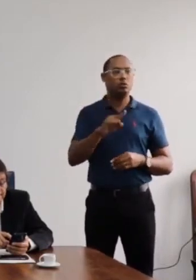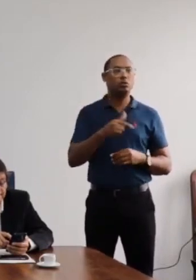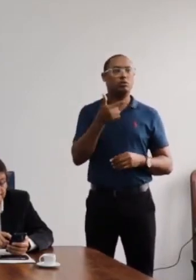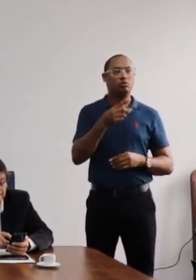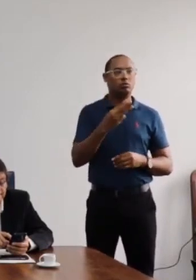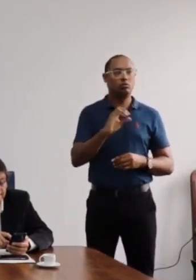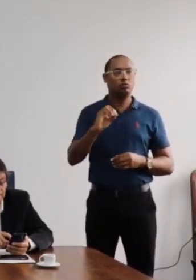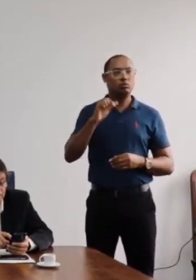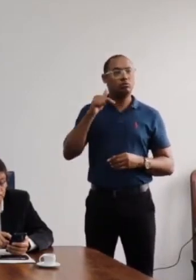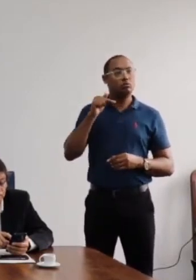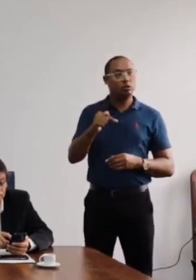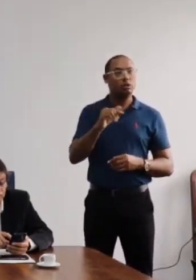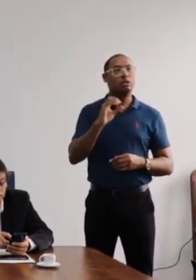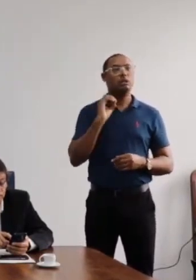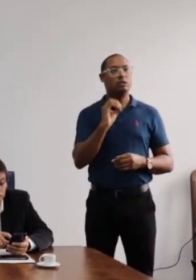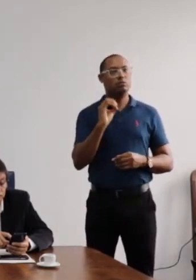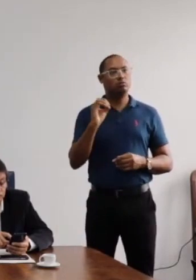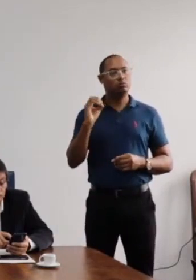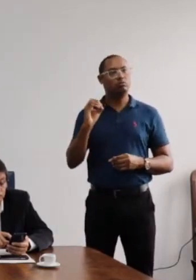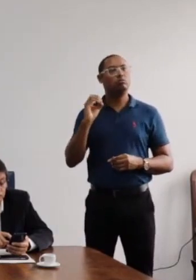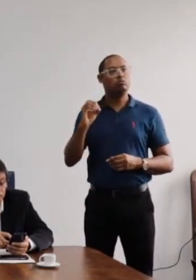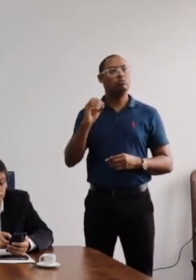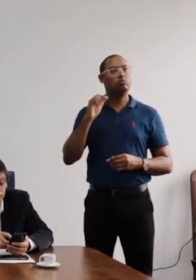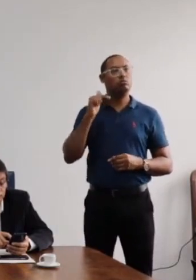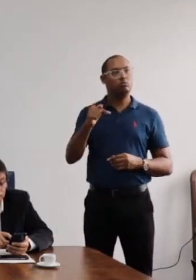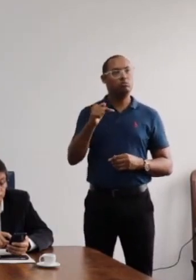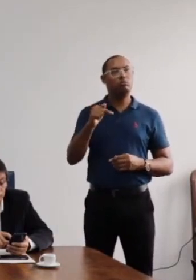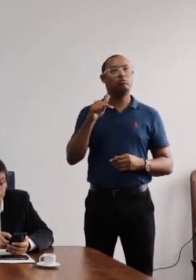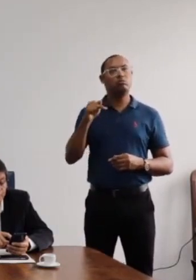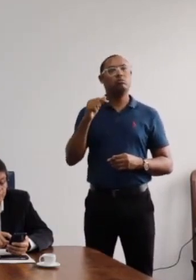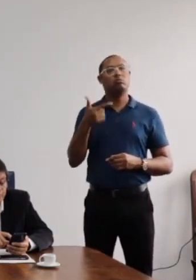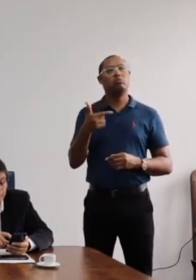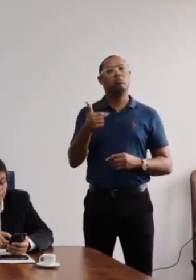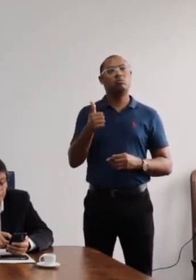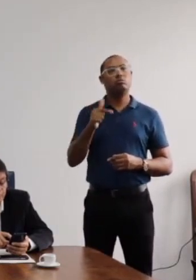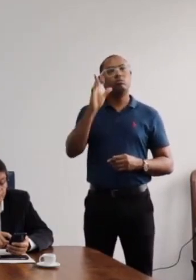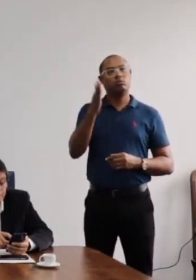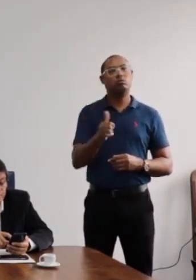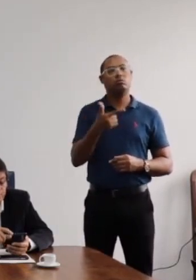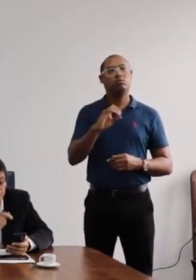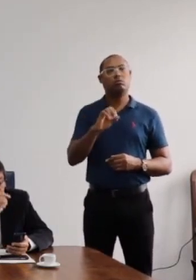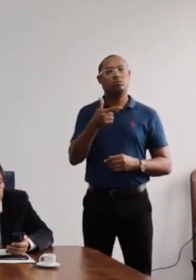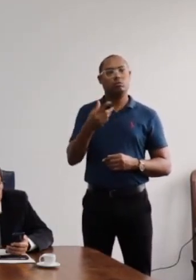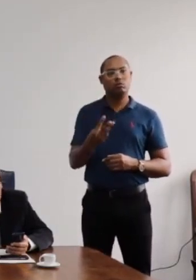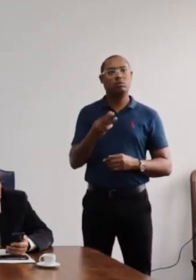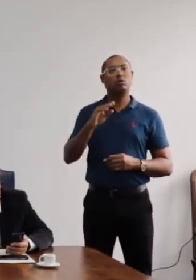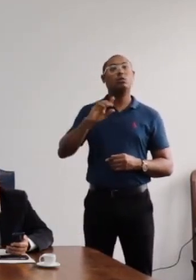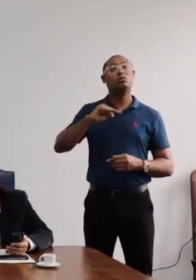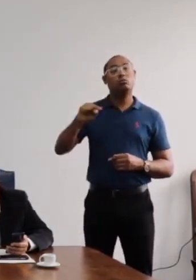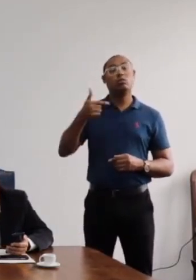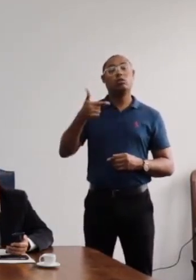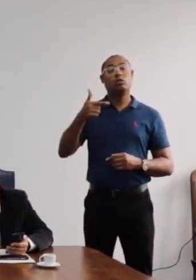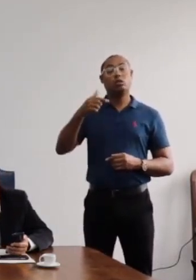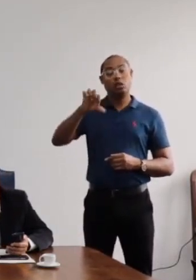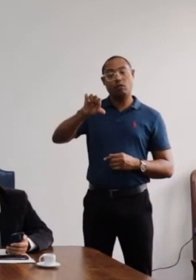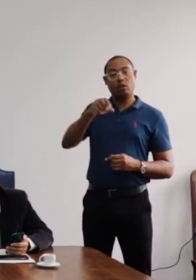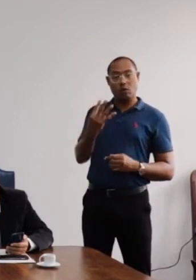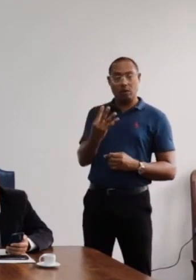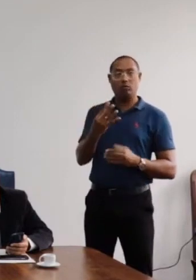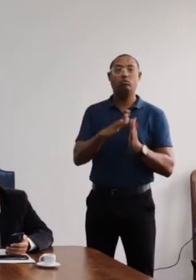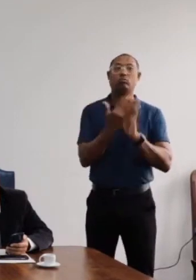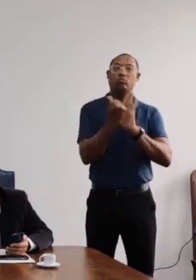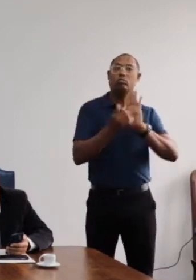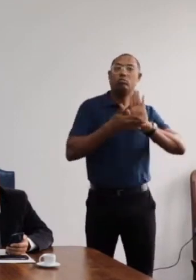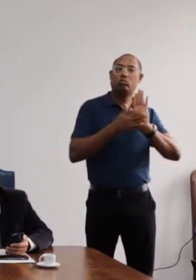23007-0000-7712-2023, dígito 94, minuta de